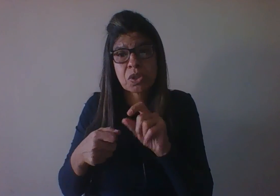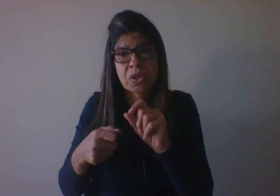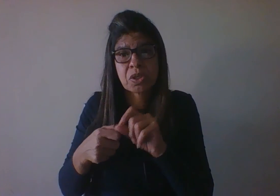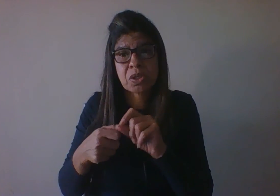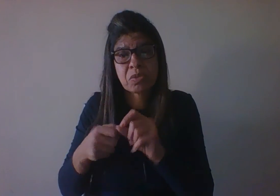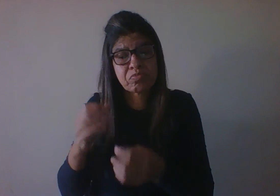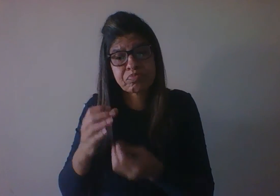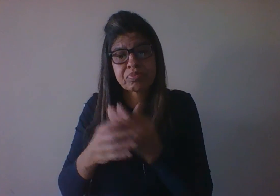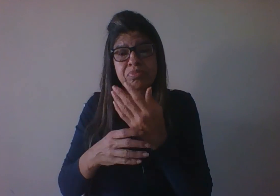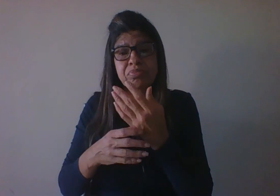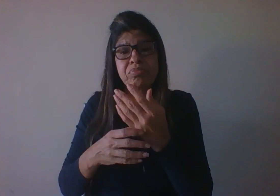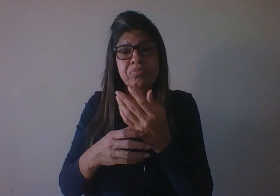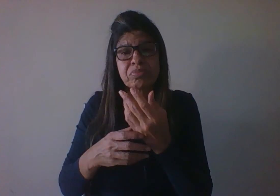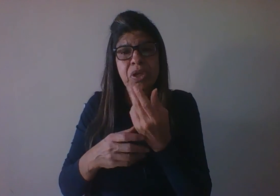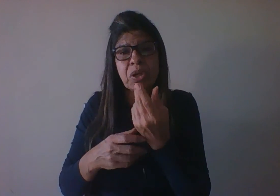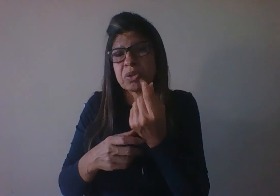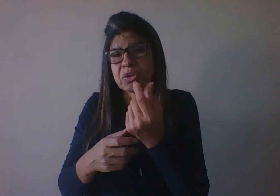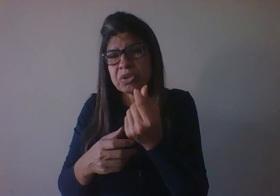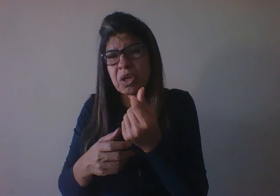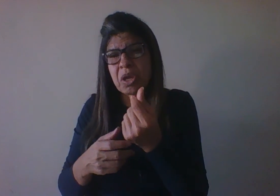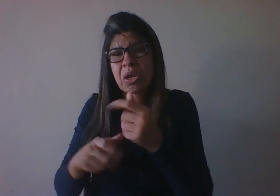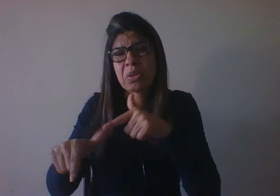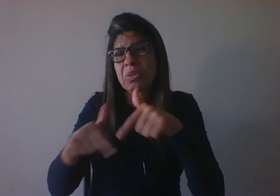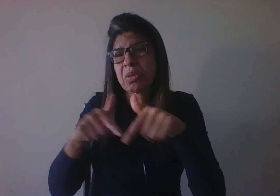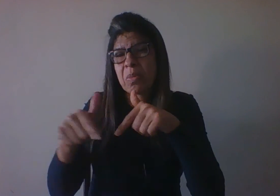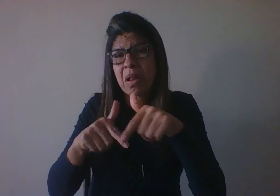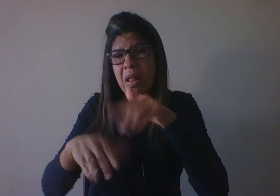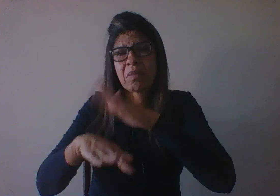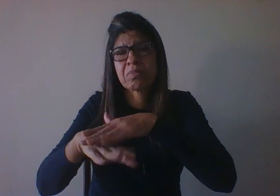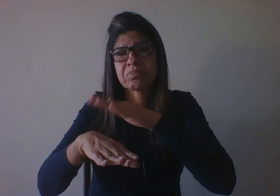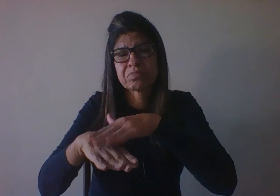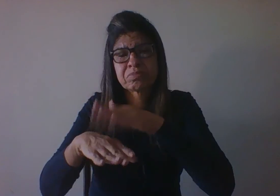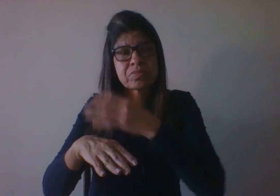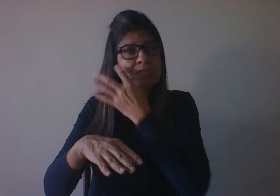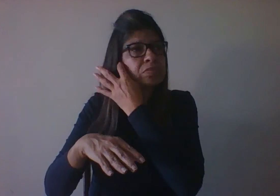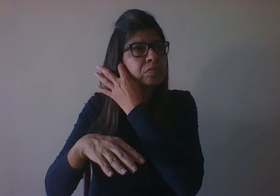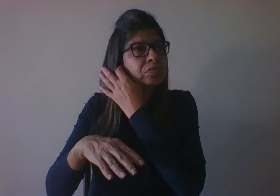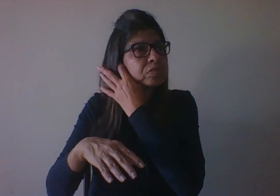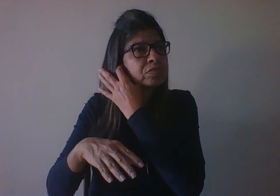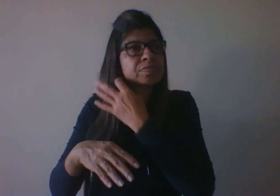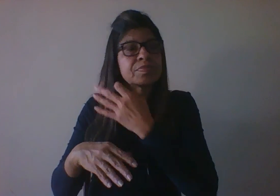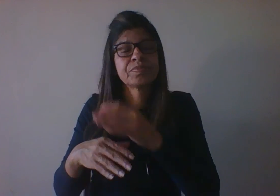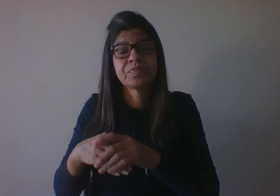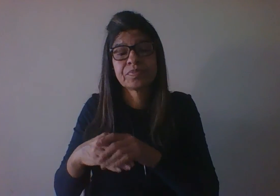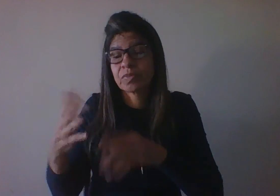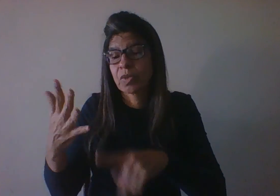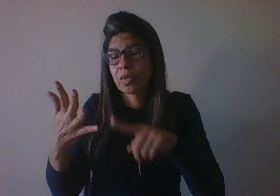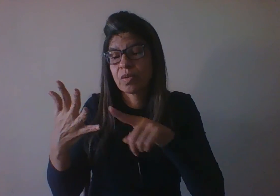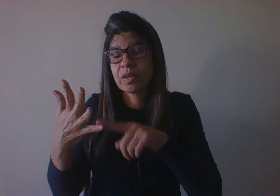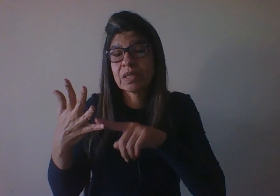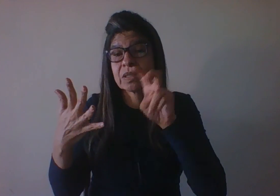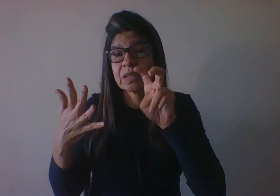gerar renda e de operar de maneira autônoma e independente no mundo. O estágio 5, da identidade